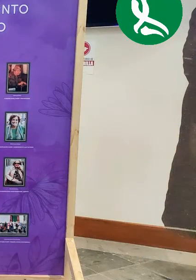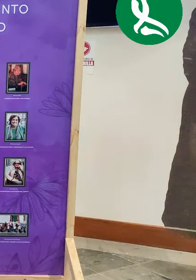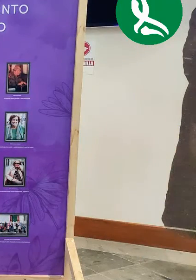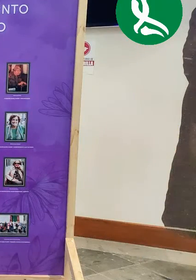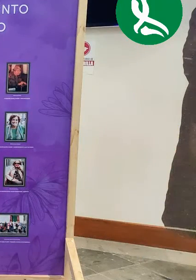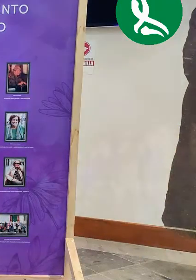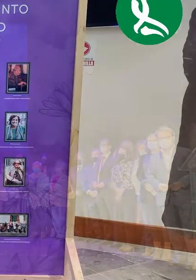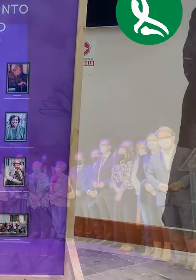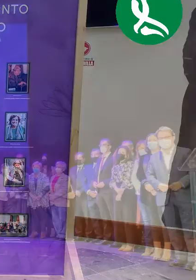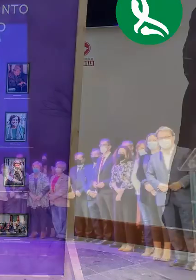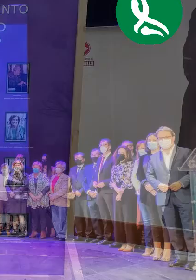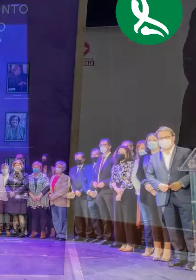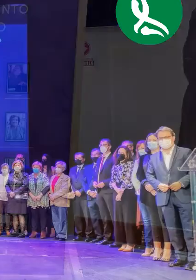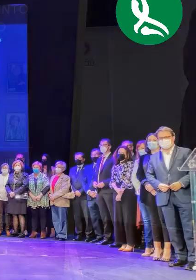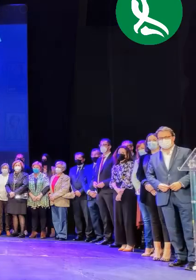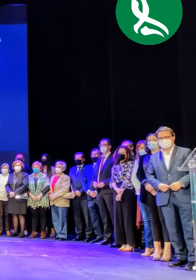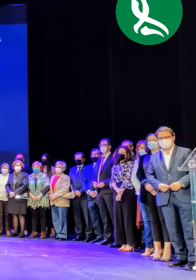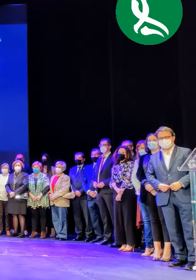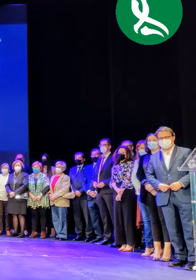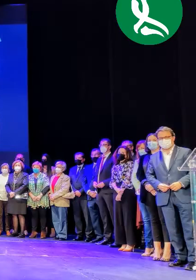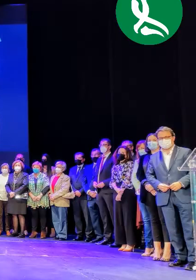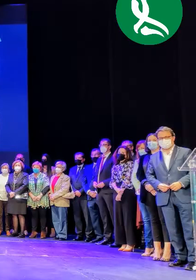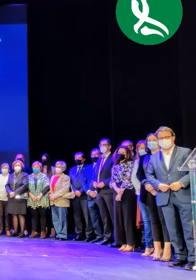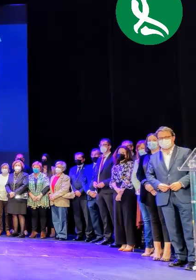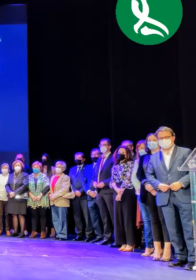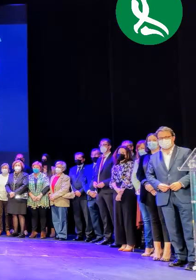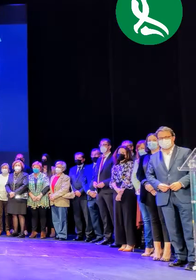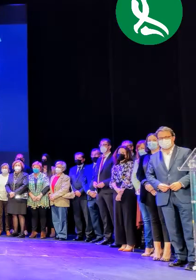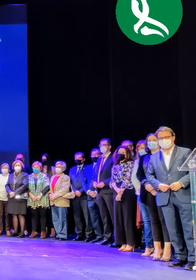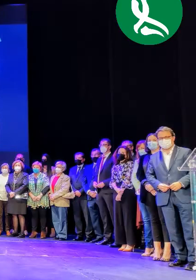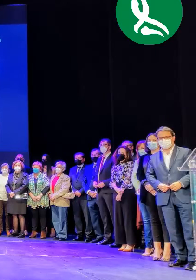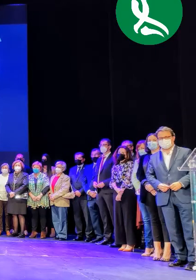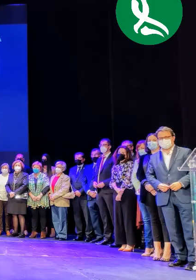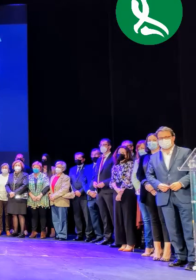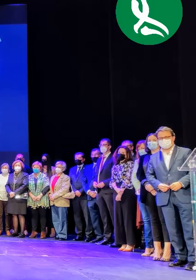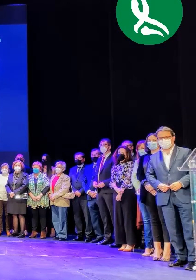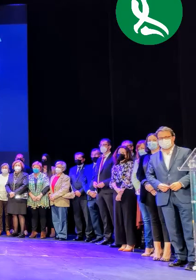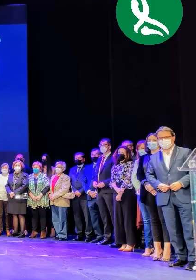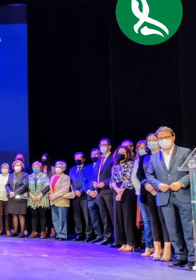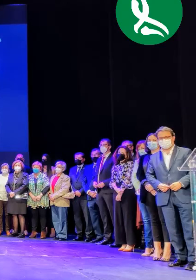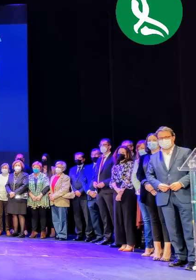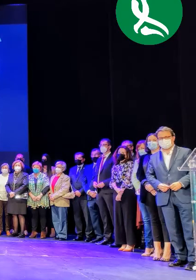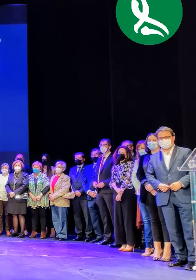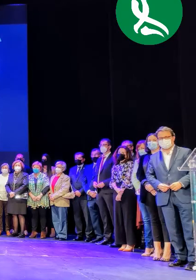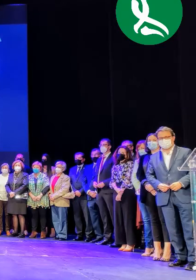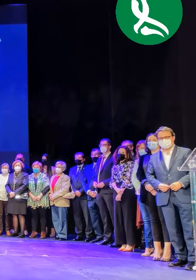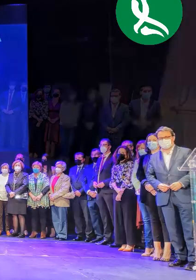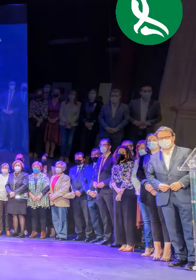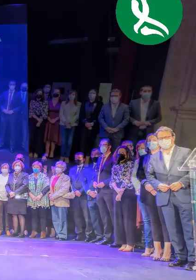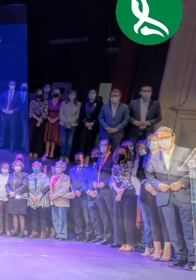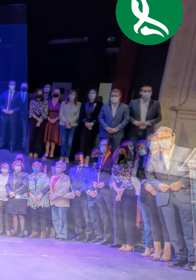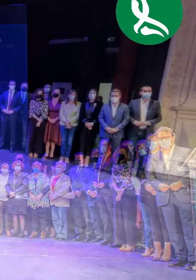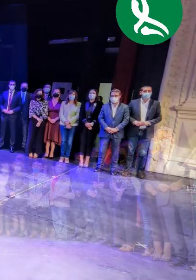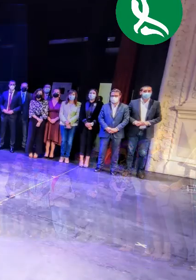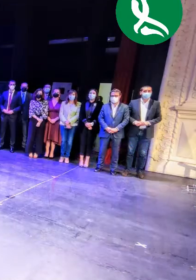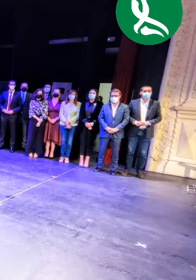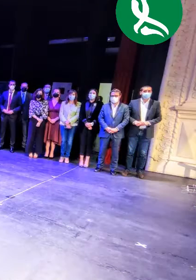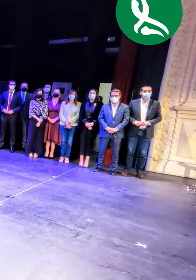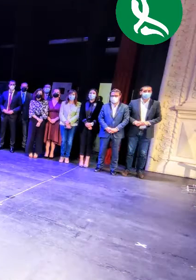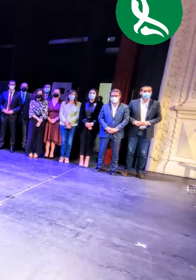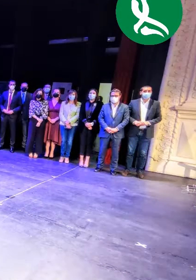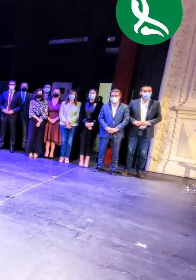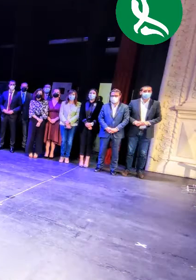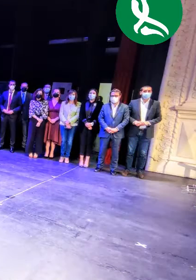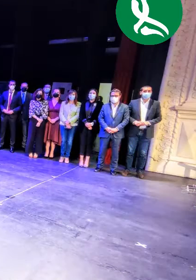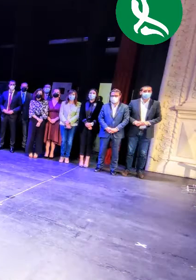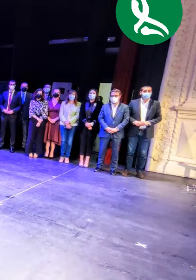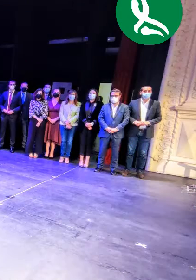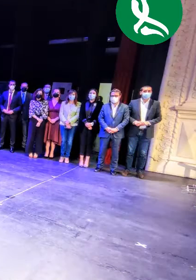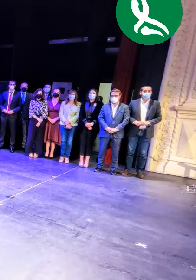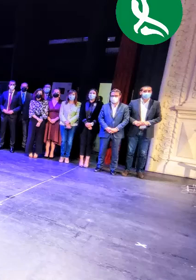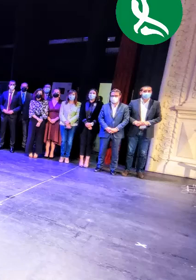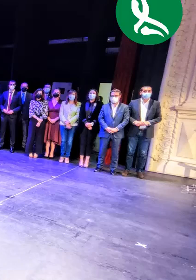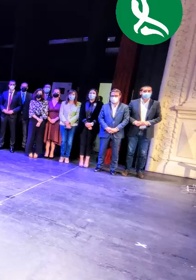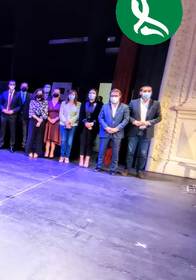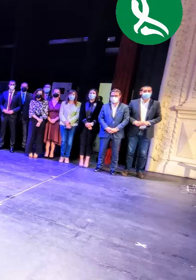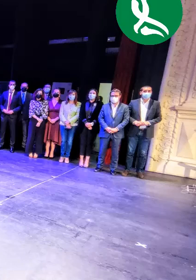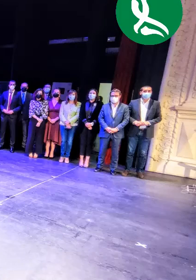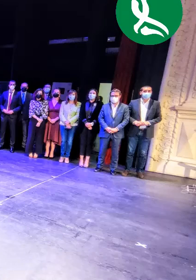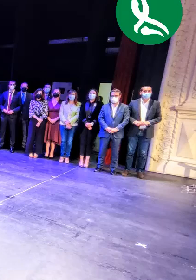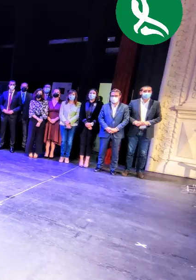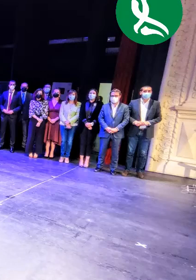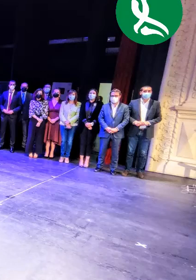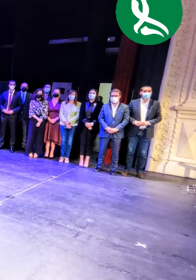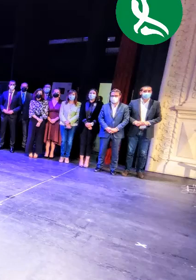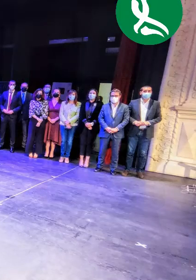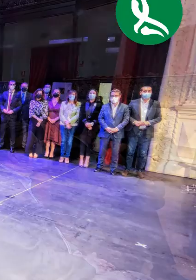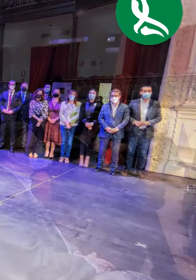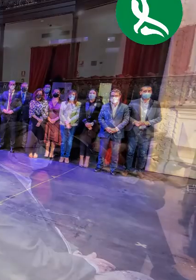Os pido que contagieis este virus de bondad que tenéis a vuestros amigos y amigas para que ellos también sean nuevos voluntarios. Más que un